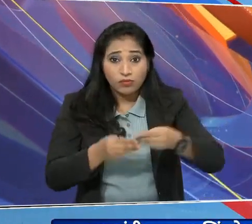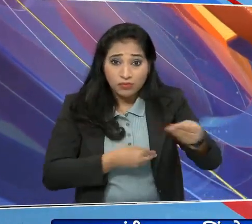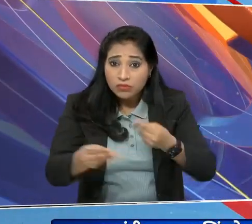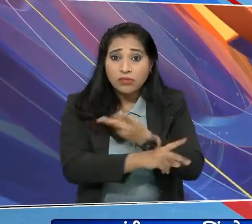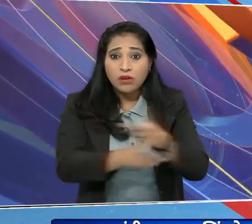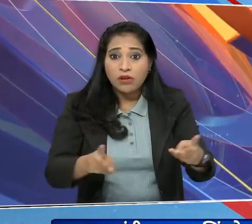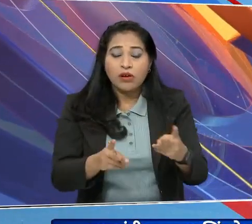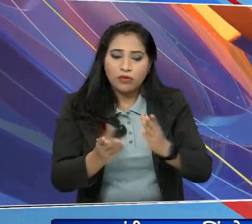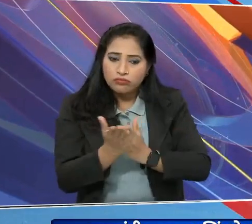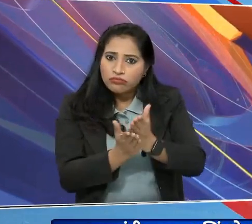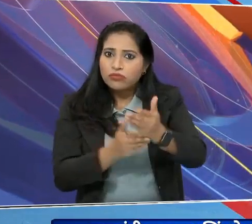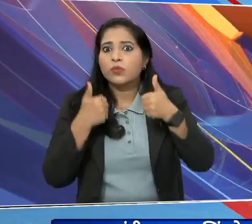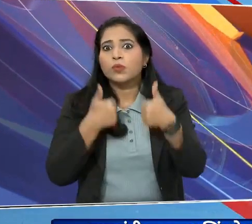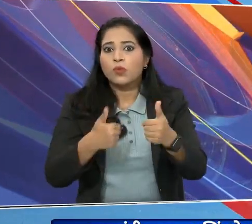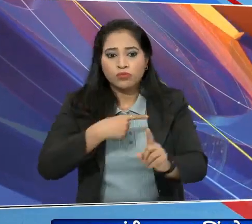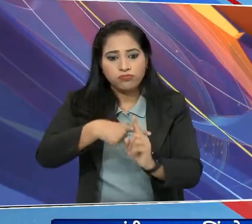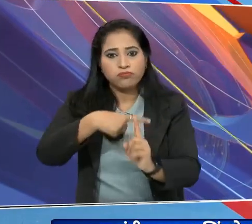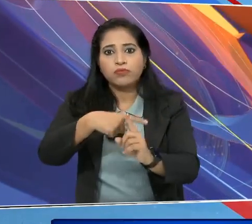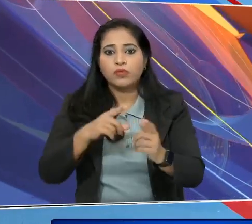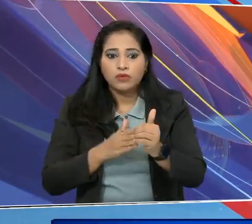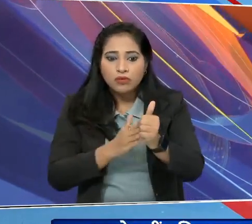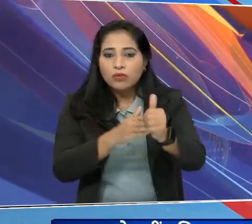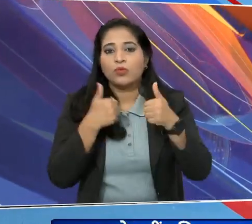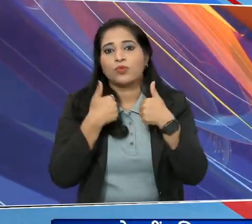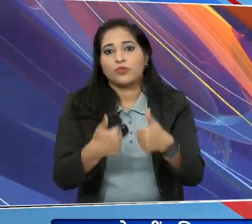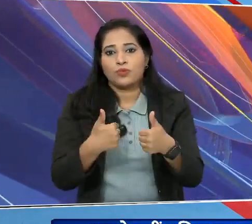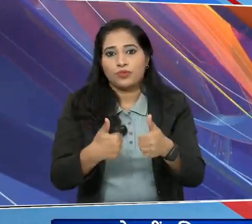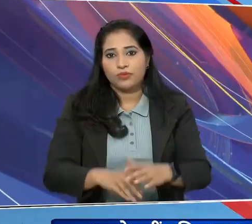उद्योग सही दिशा में मारदर्शन दे रहे हैं